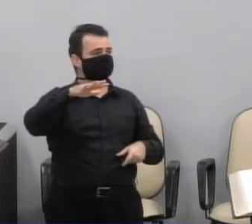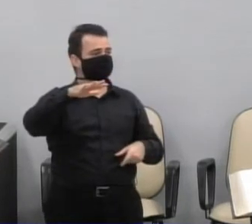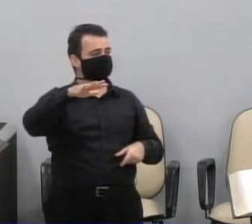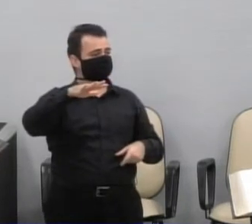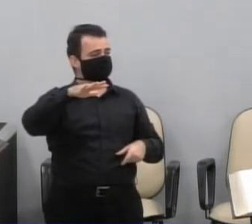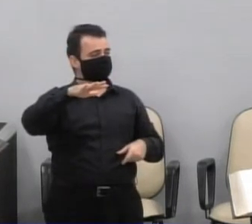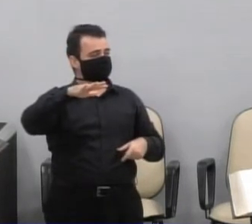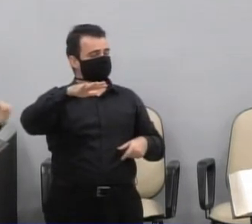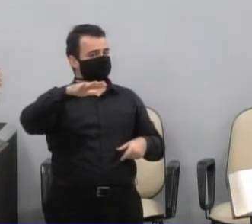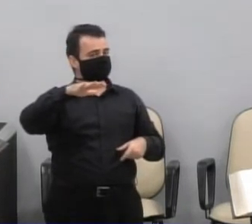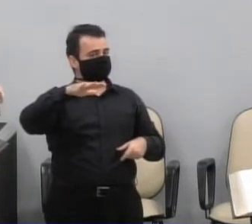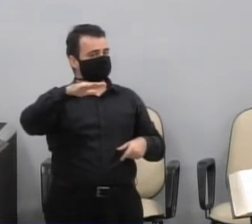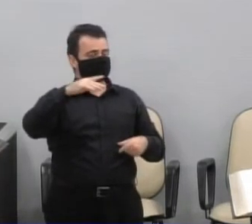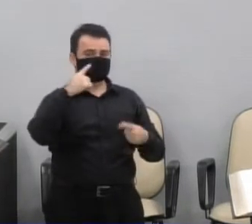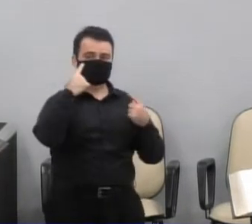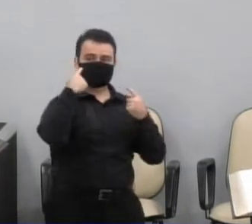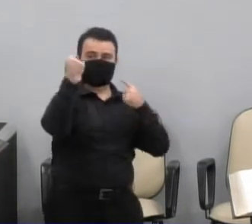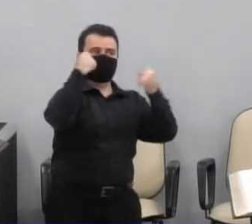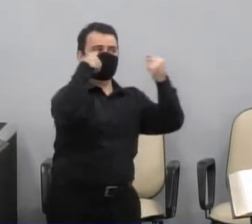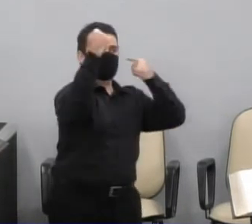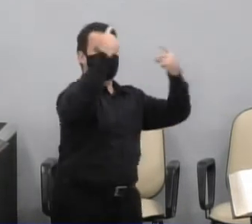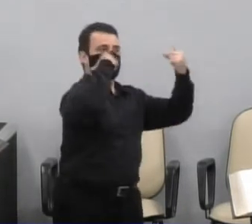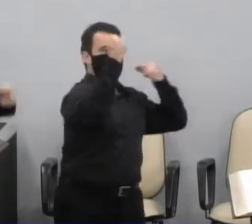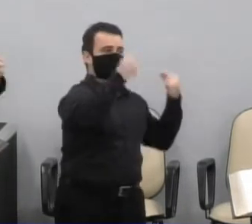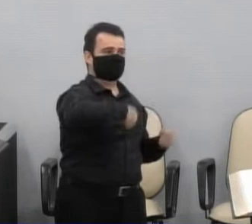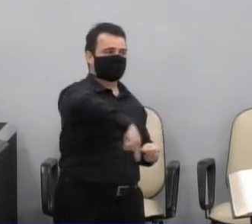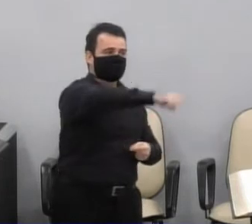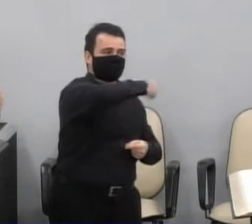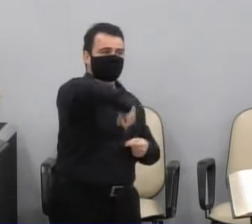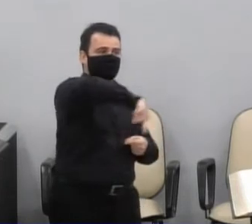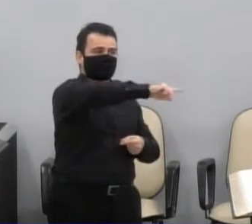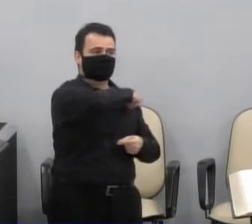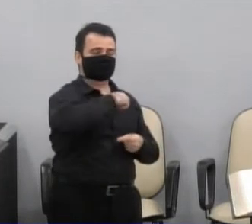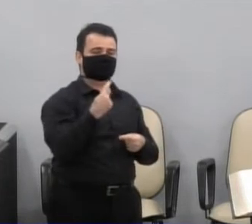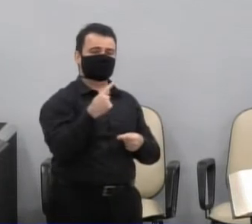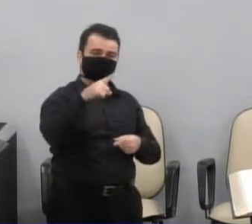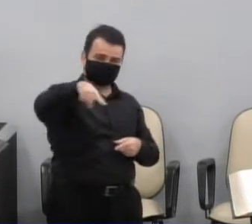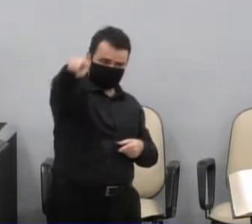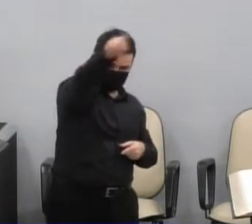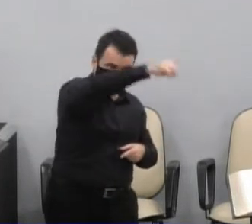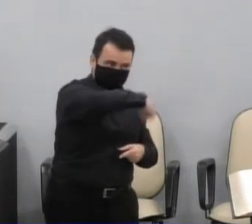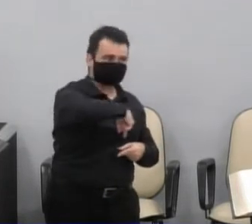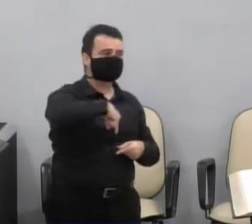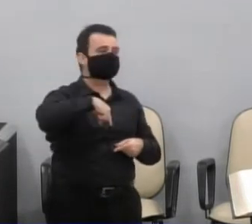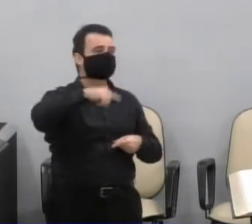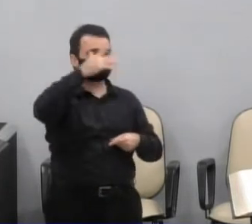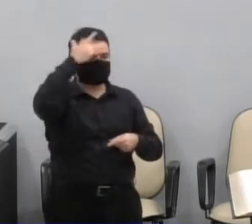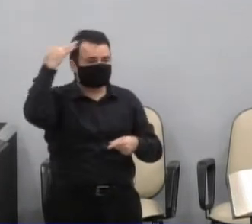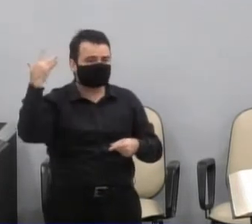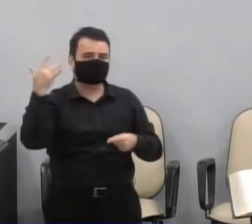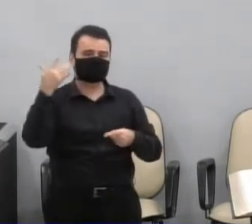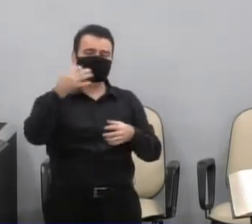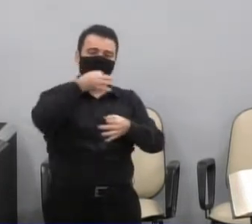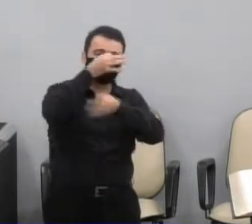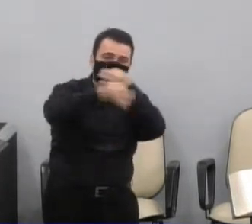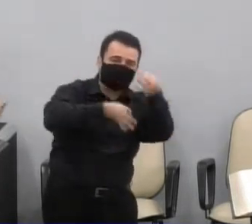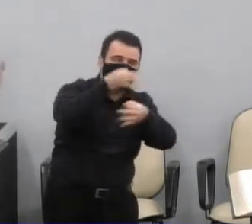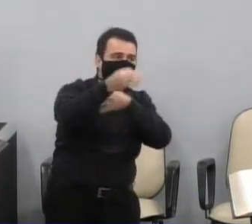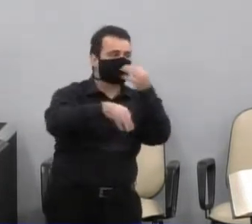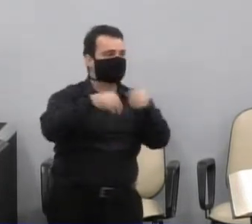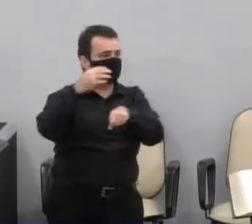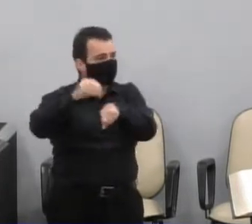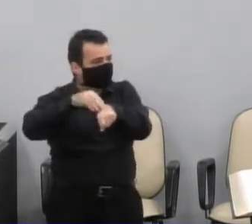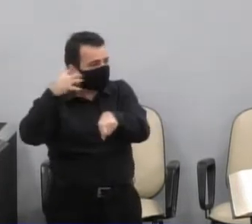casa, que recebe as reclamações da população, é esta casa, que recebe as sugestões da população, são as